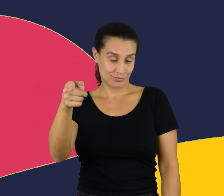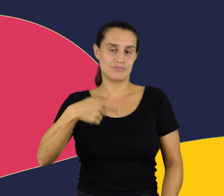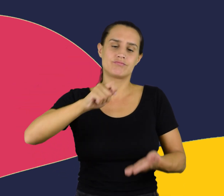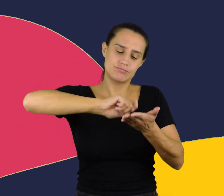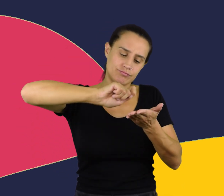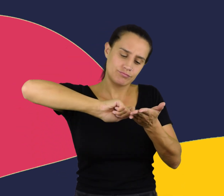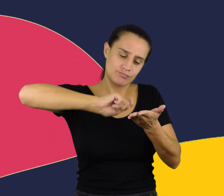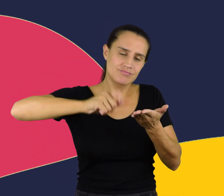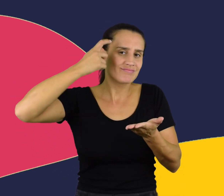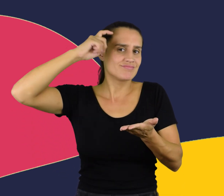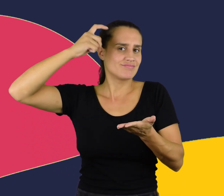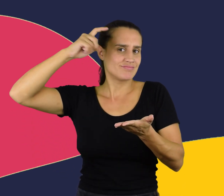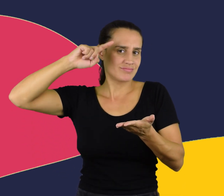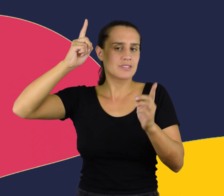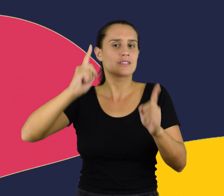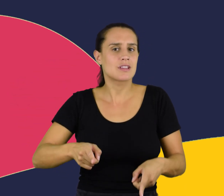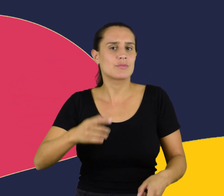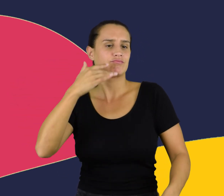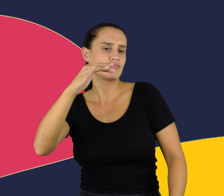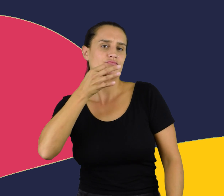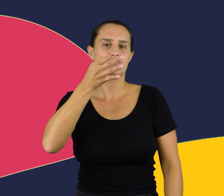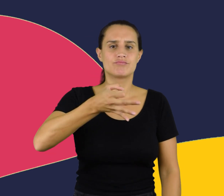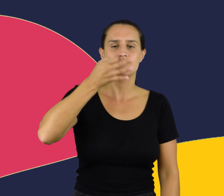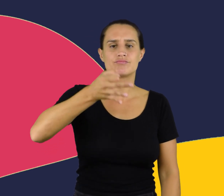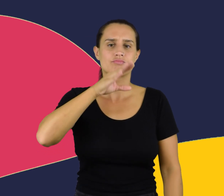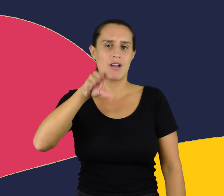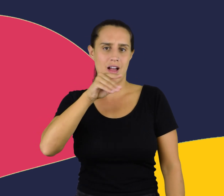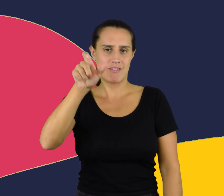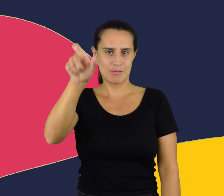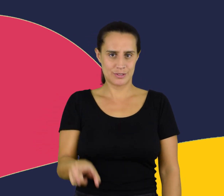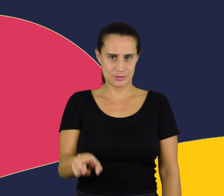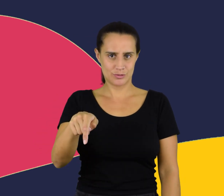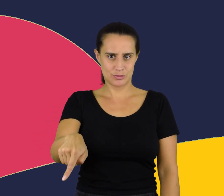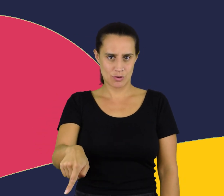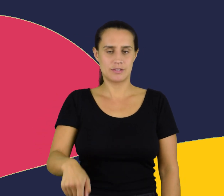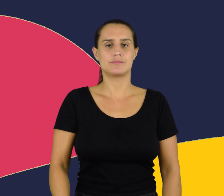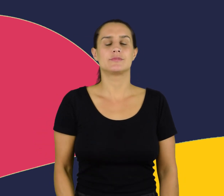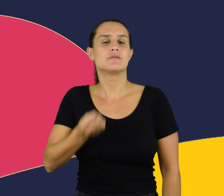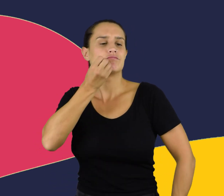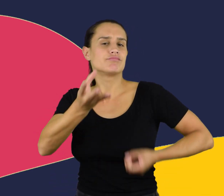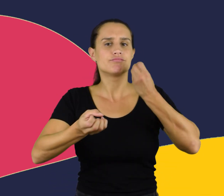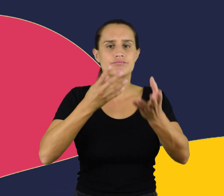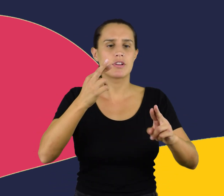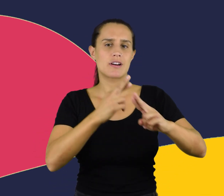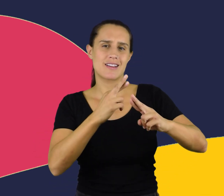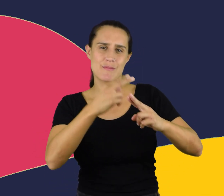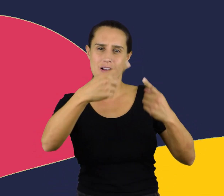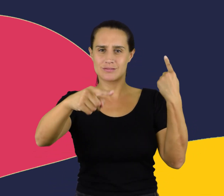las letras de rap y vocalista de este género musical Escupen rimas Los